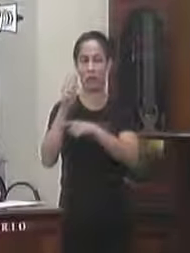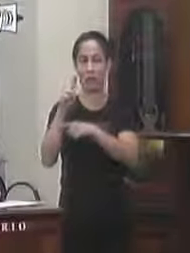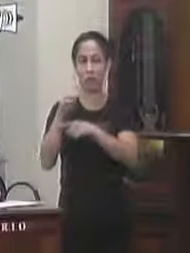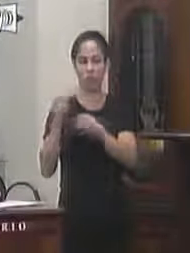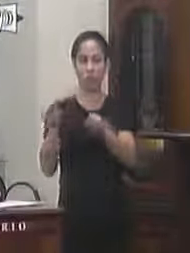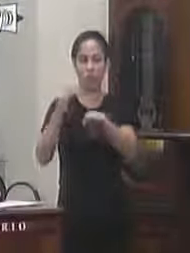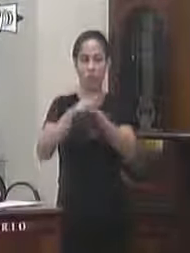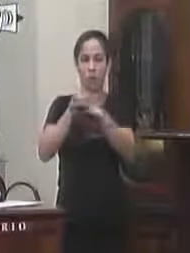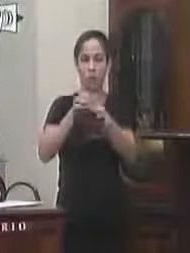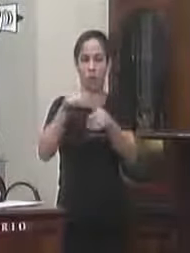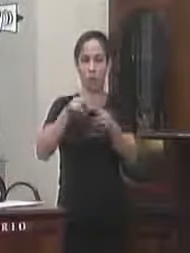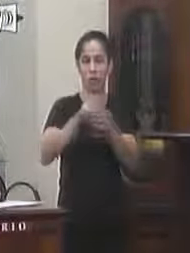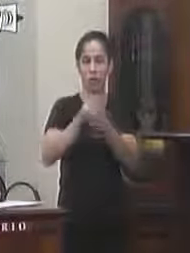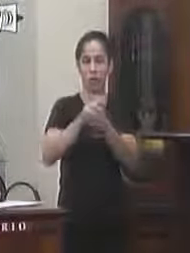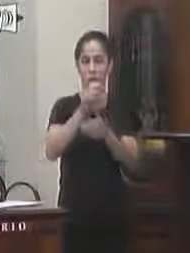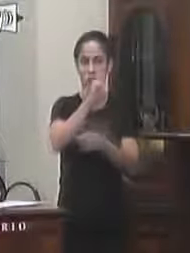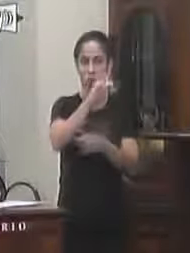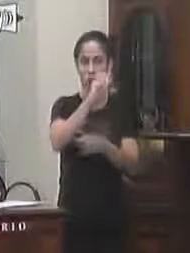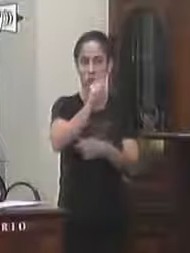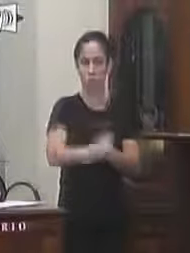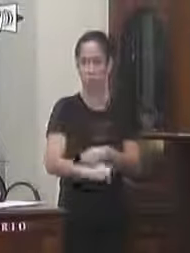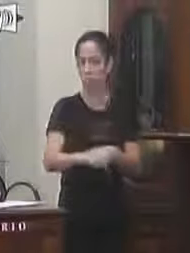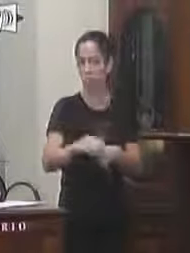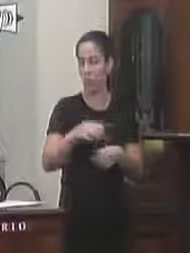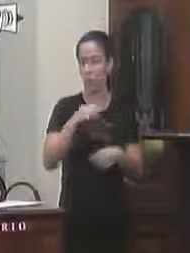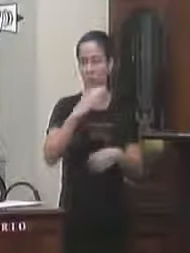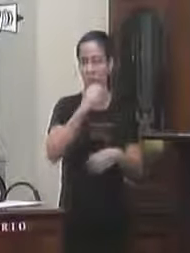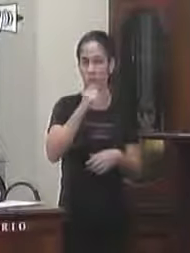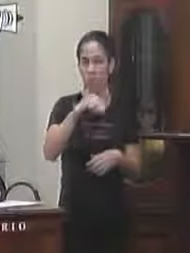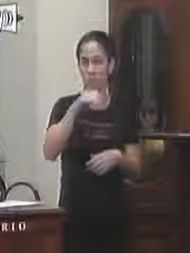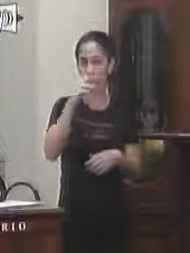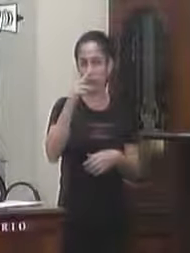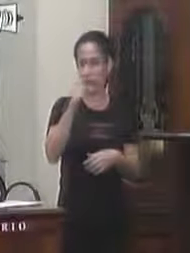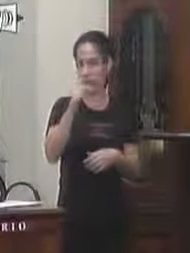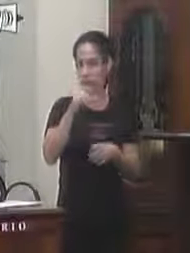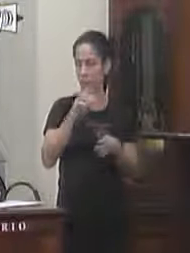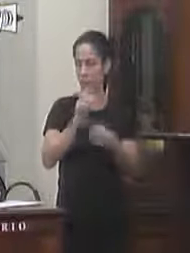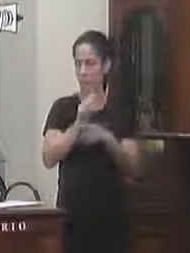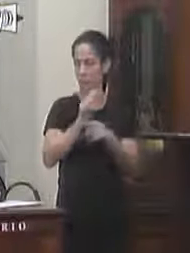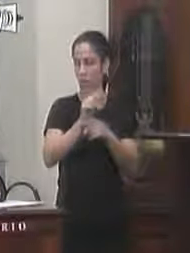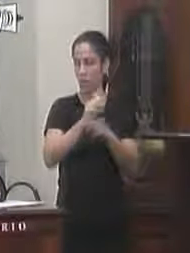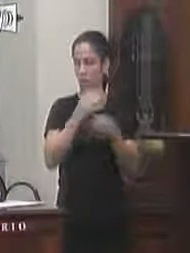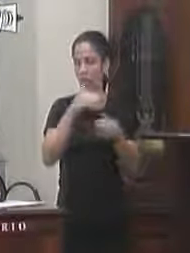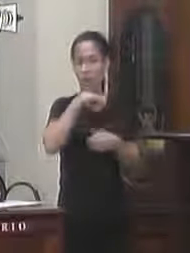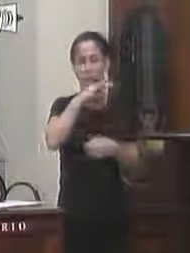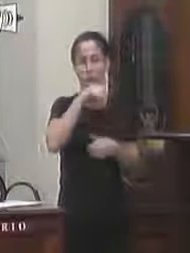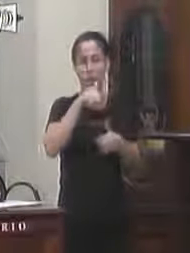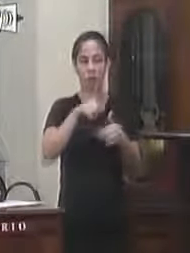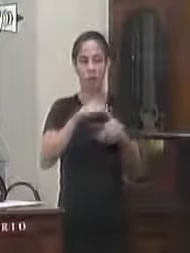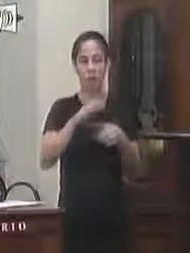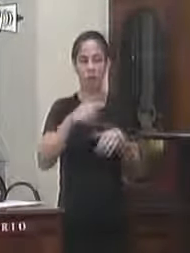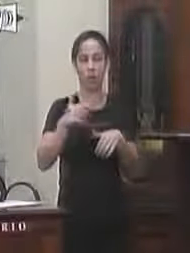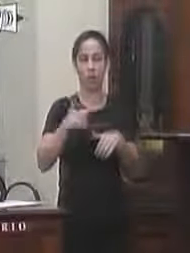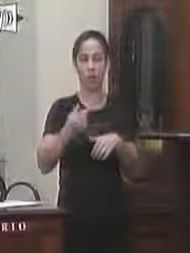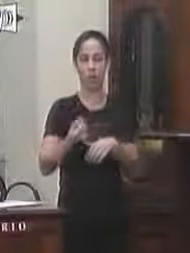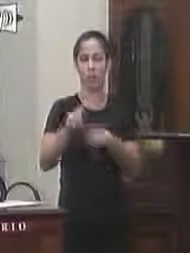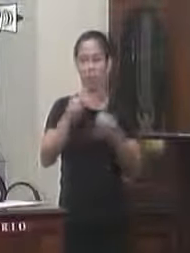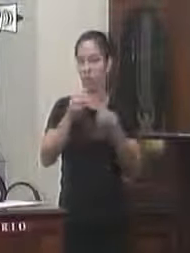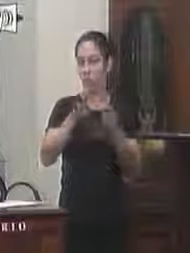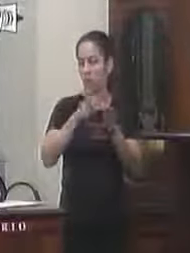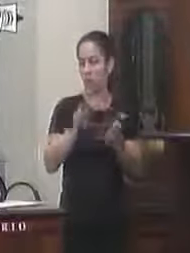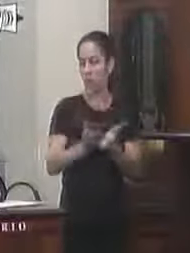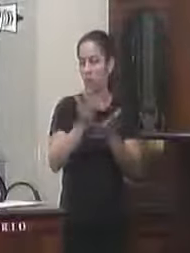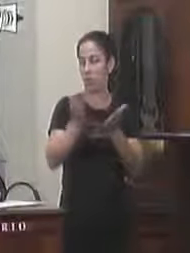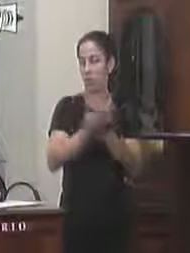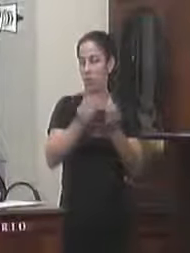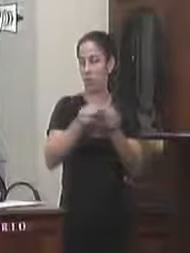inclusão da Valença na campanha caminhada do Amicão para que possamos ajudar os animais carentes e protetores independentes vem por meio do presente